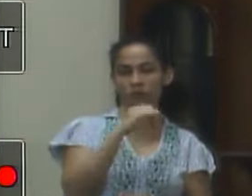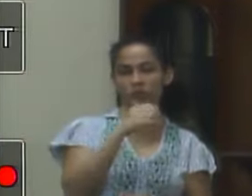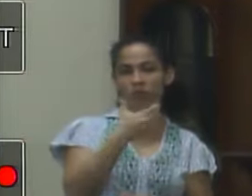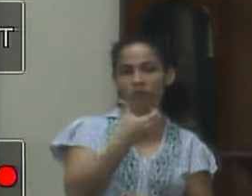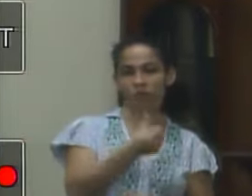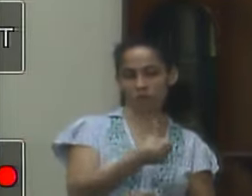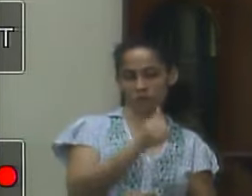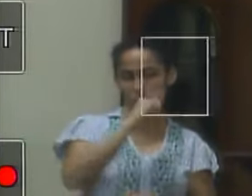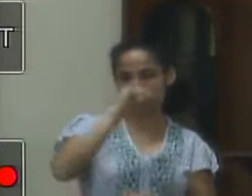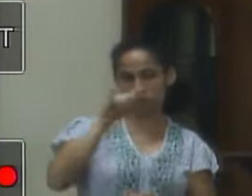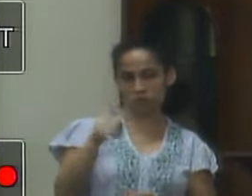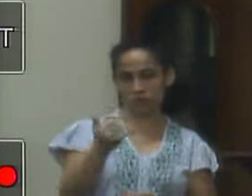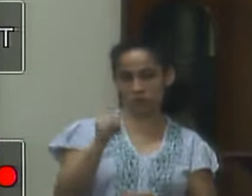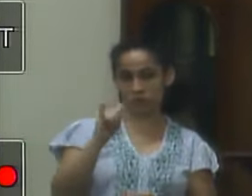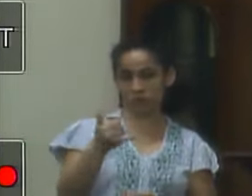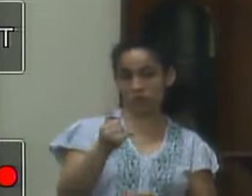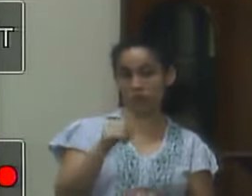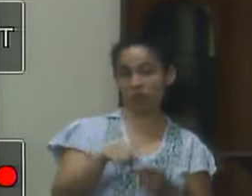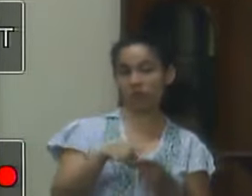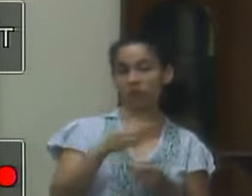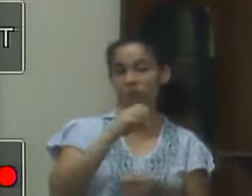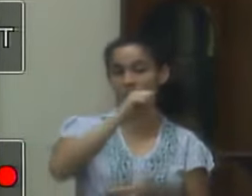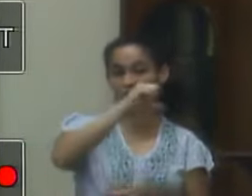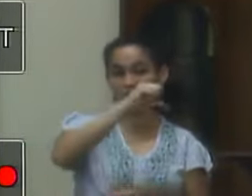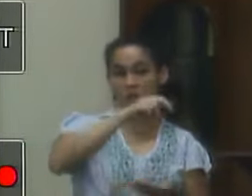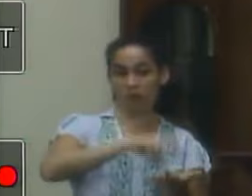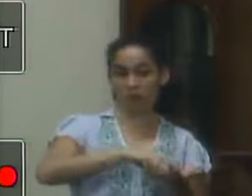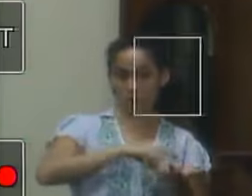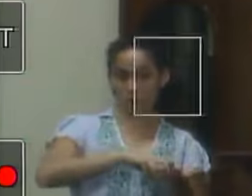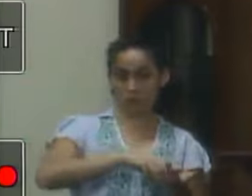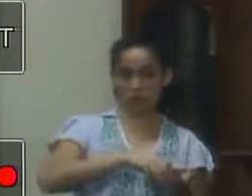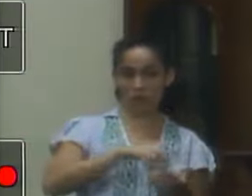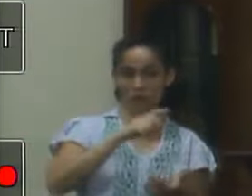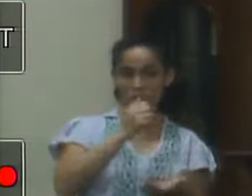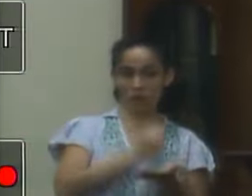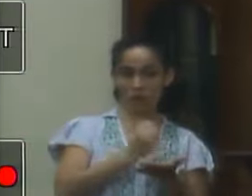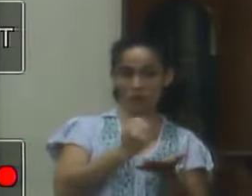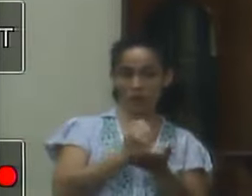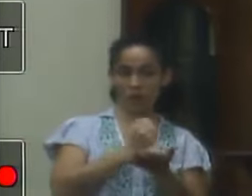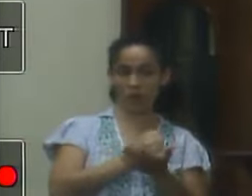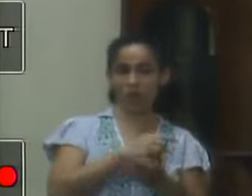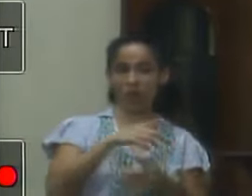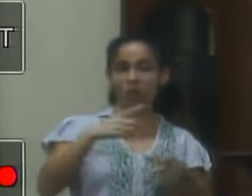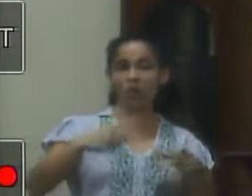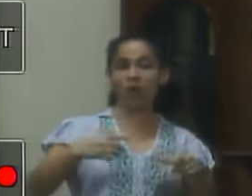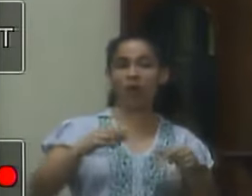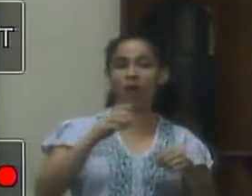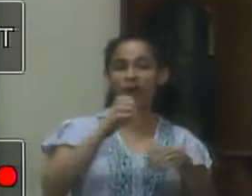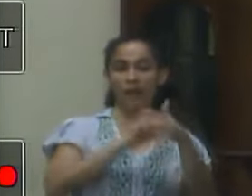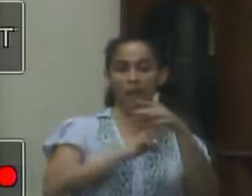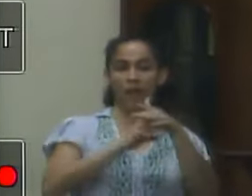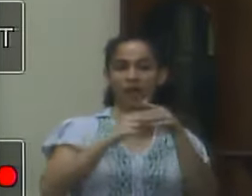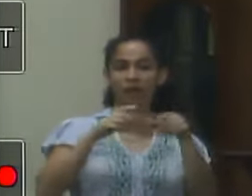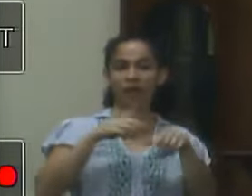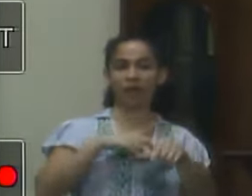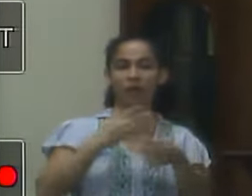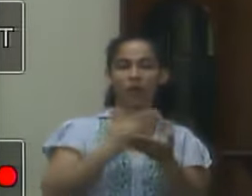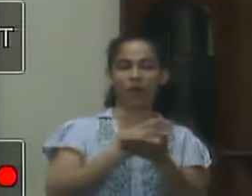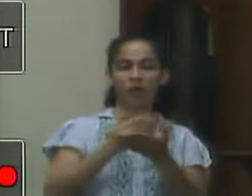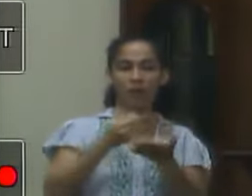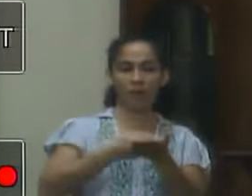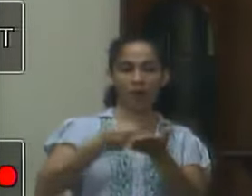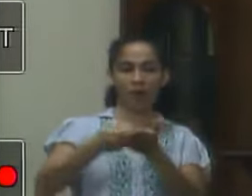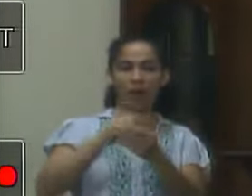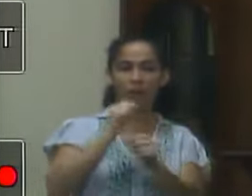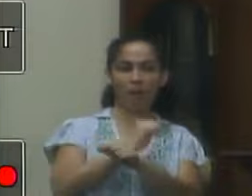16 de janeiro às 9 da manhã a licitação do estacionamento rotativo no município de